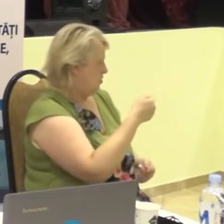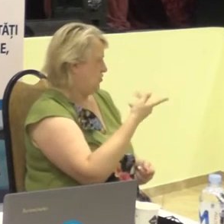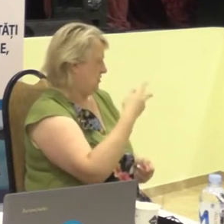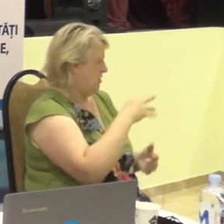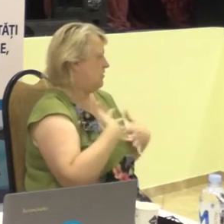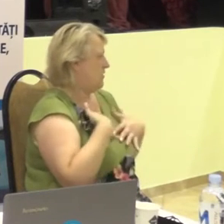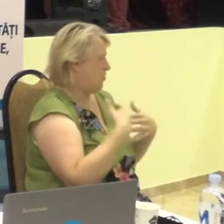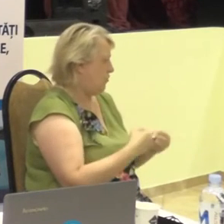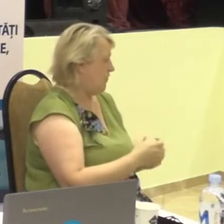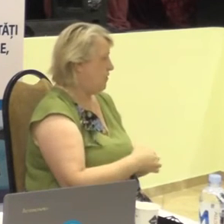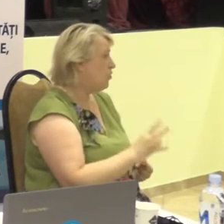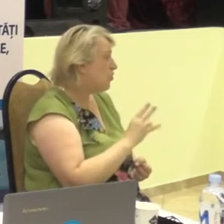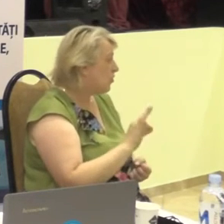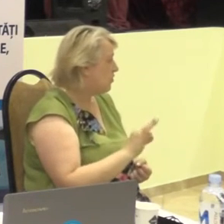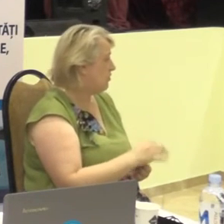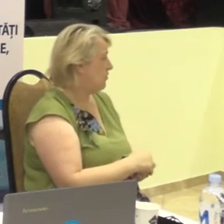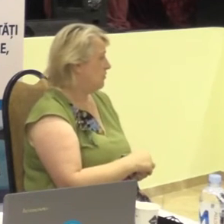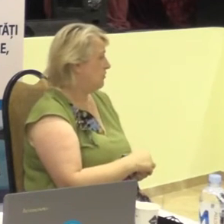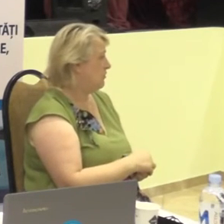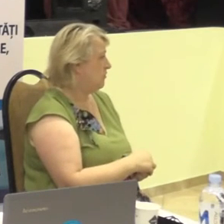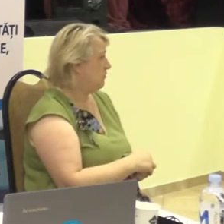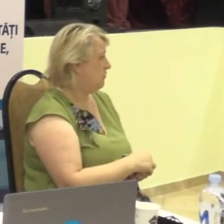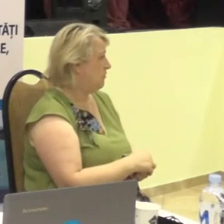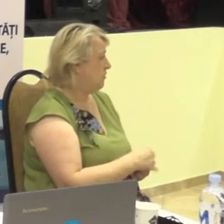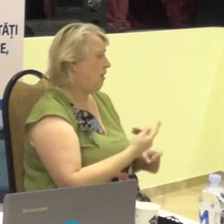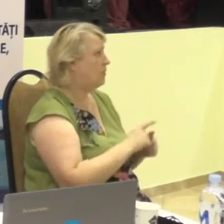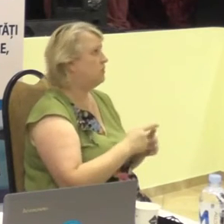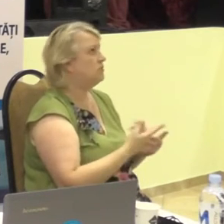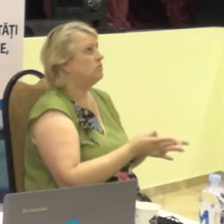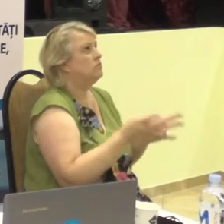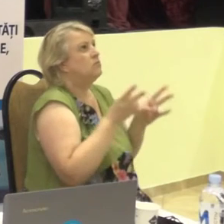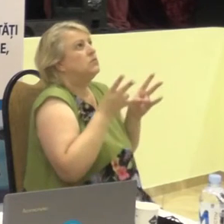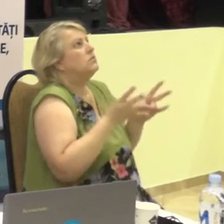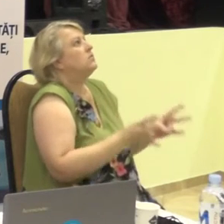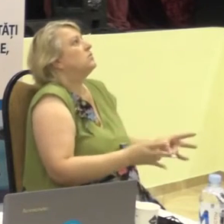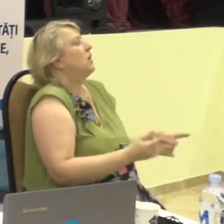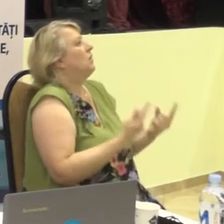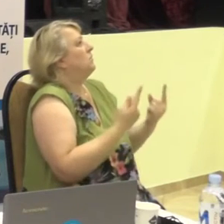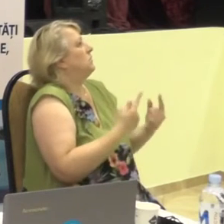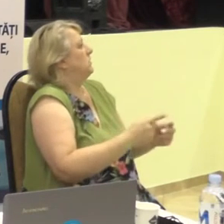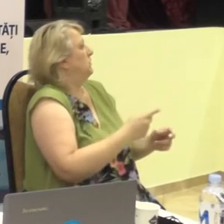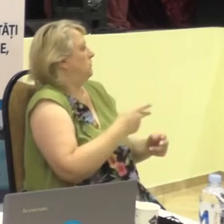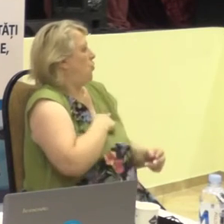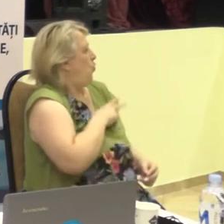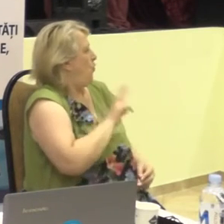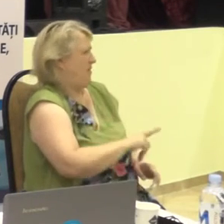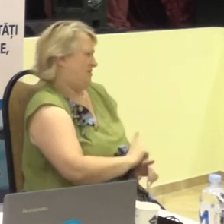dar nu ește o tragedie mortală.